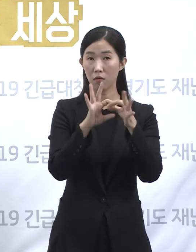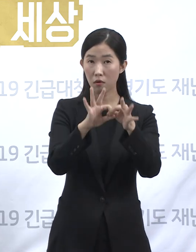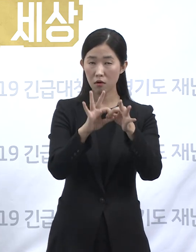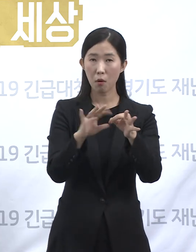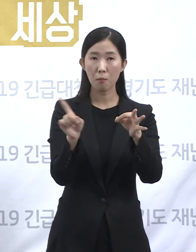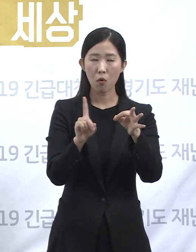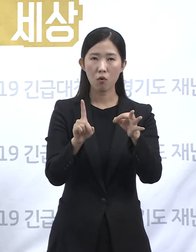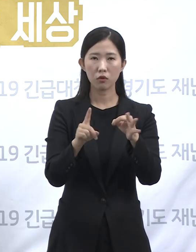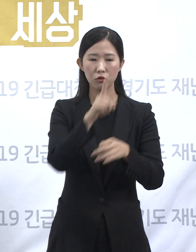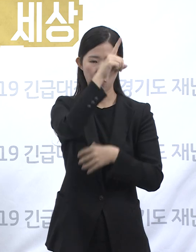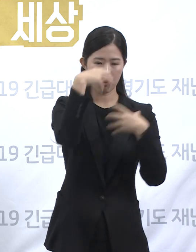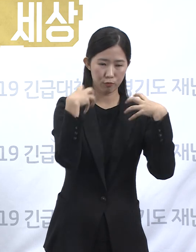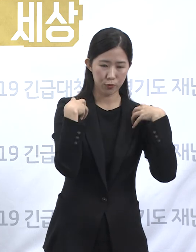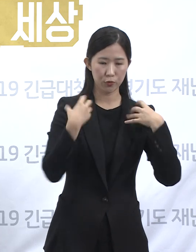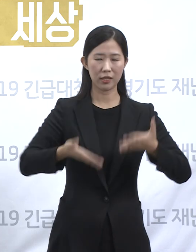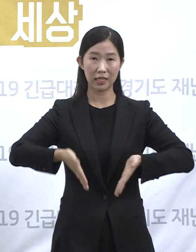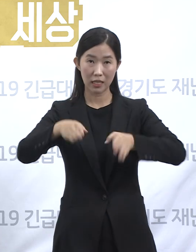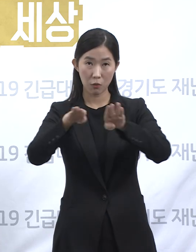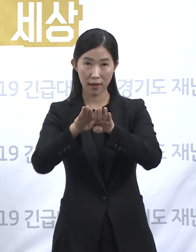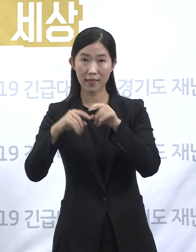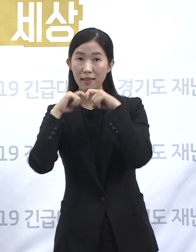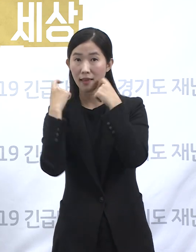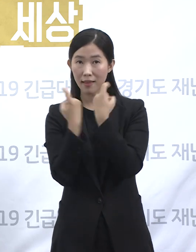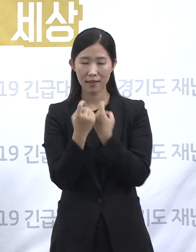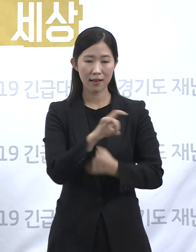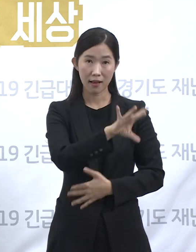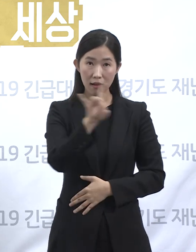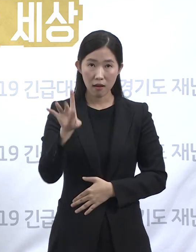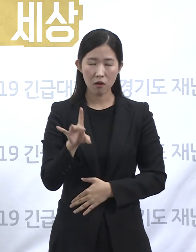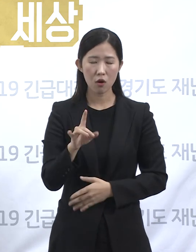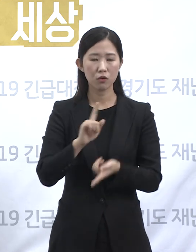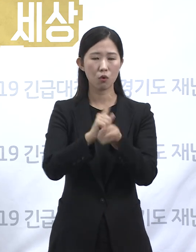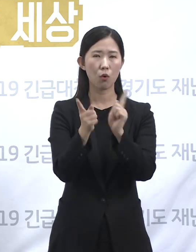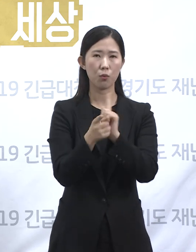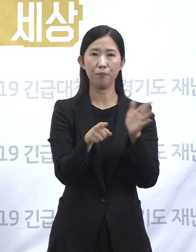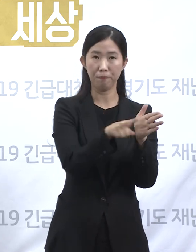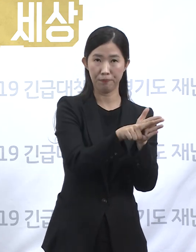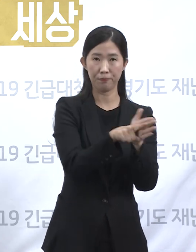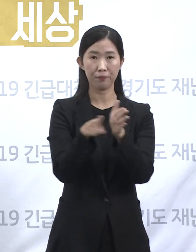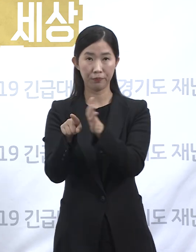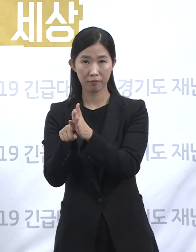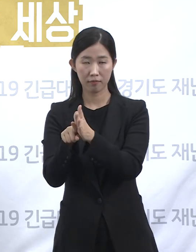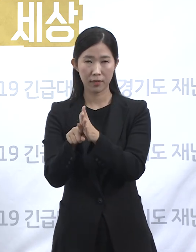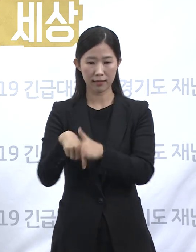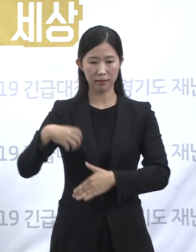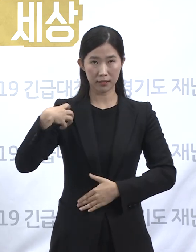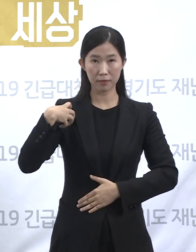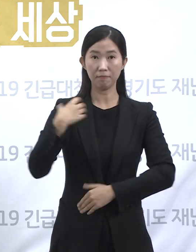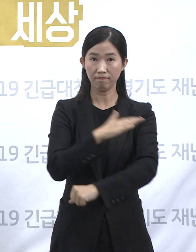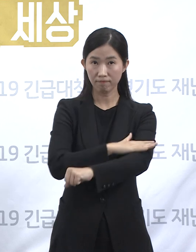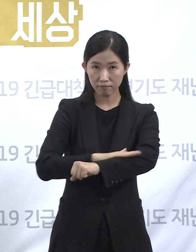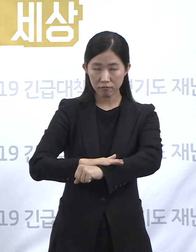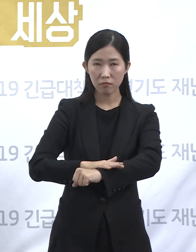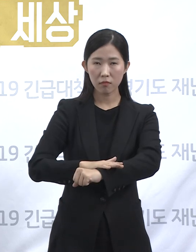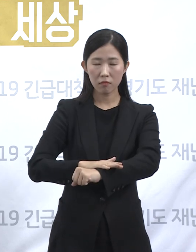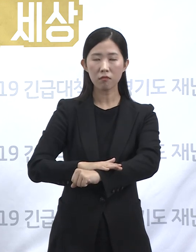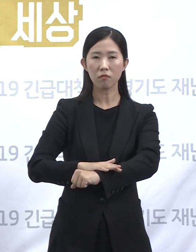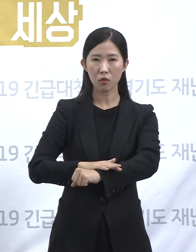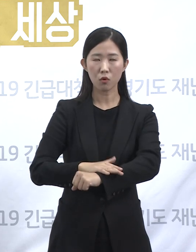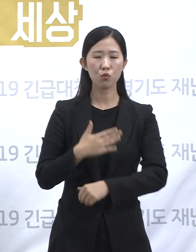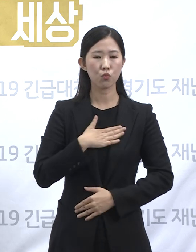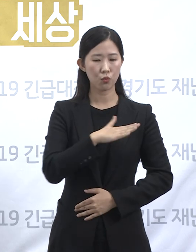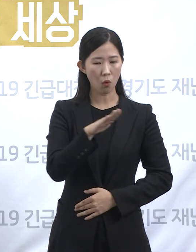서로를 신뢰하고 각자의 책임을 다할 때 이 경기 흐름을 우리에게 유리하게